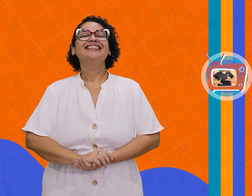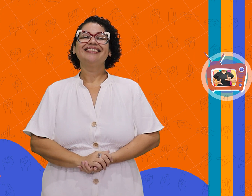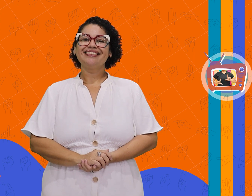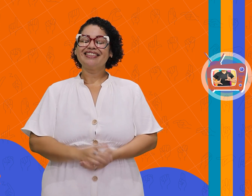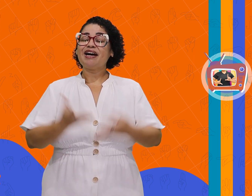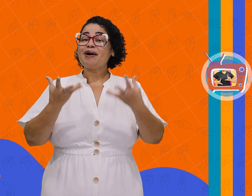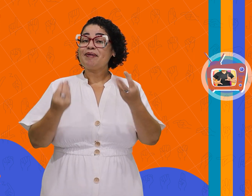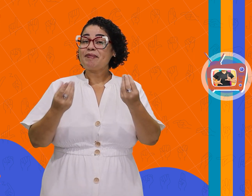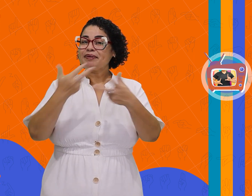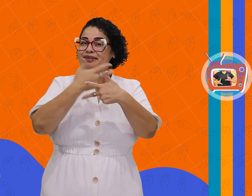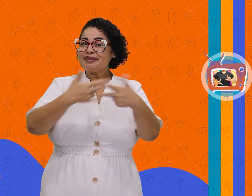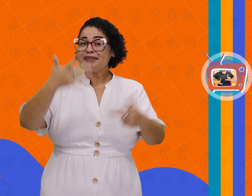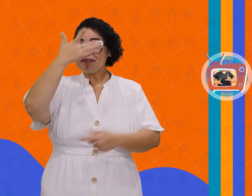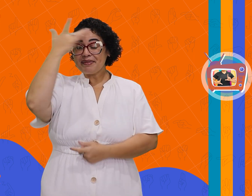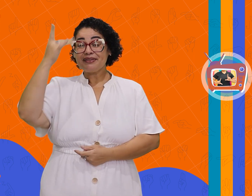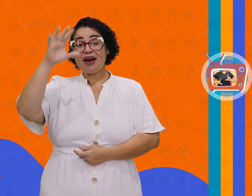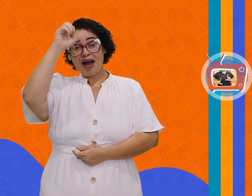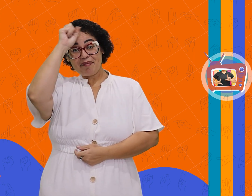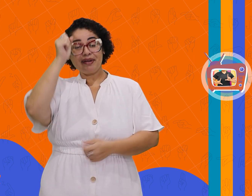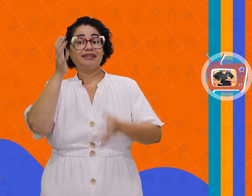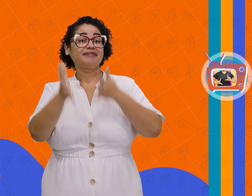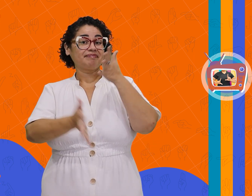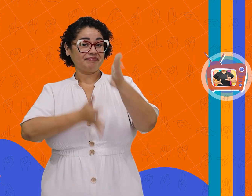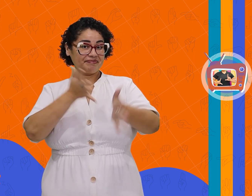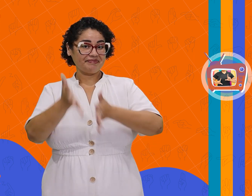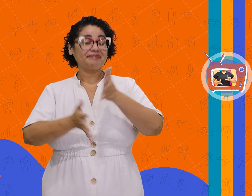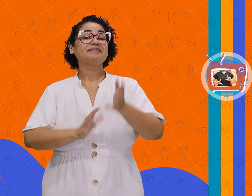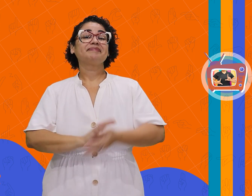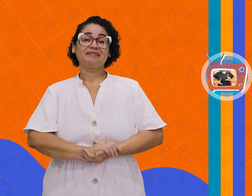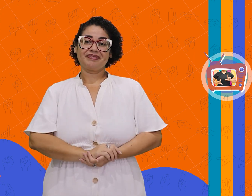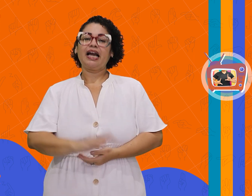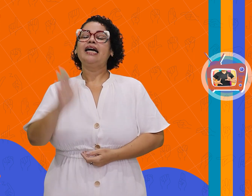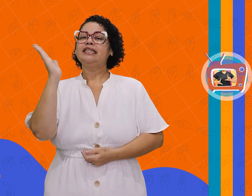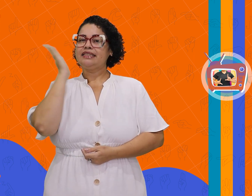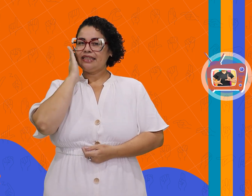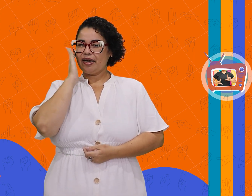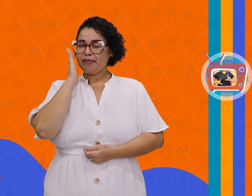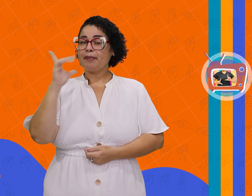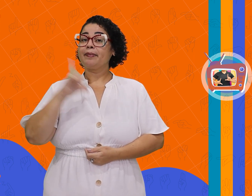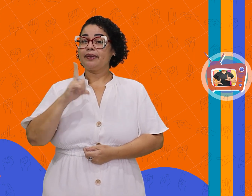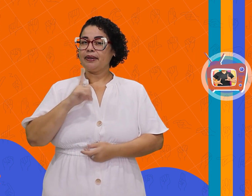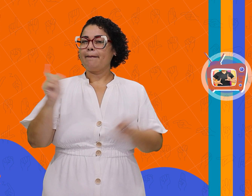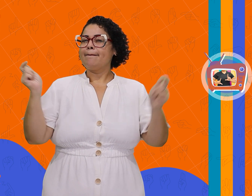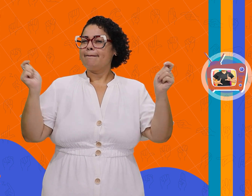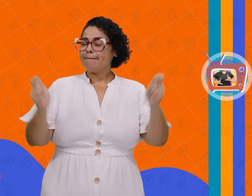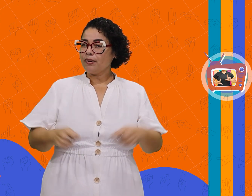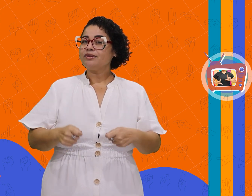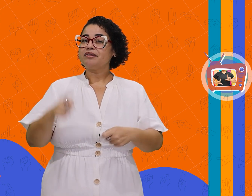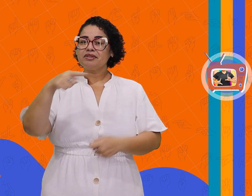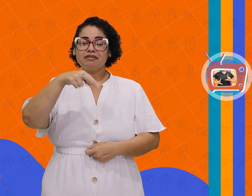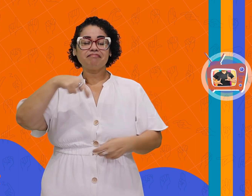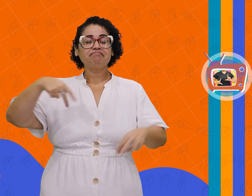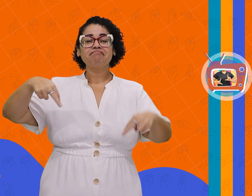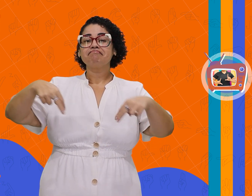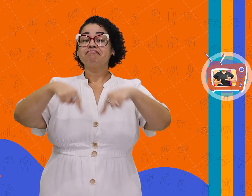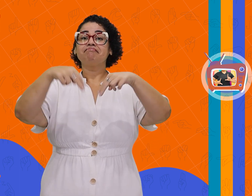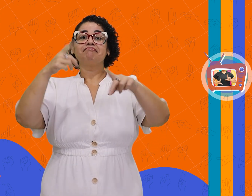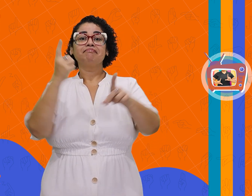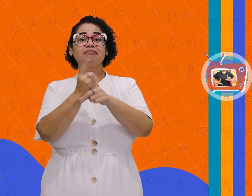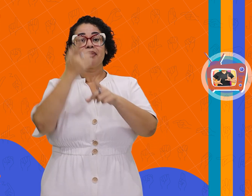Tanta gente aprendendo Libras. Sabemos que existe uma grande possibilidade de se encontrar com alguém que se